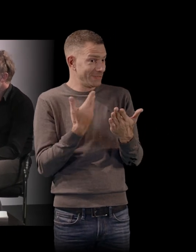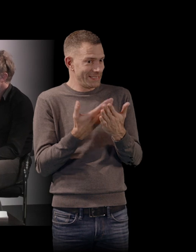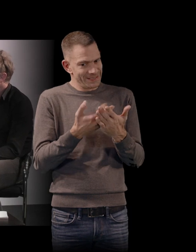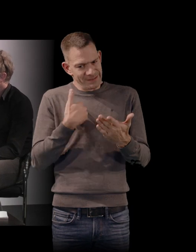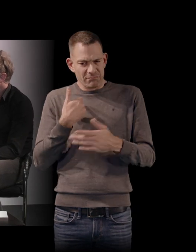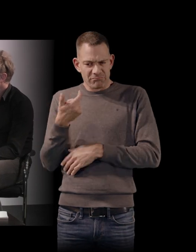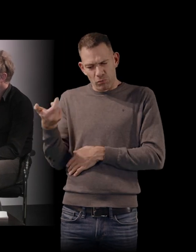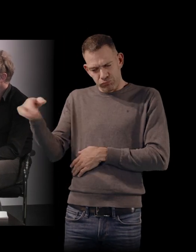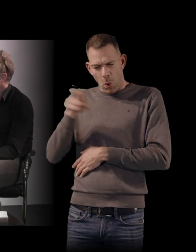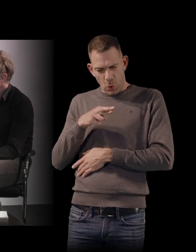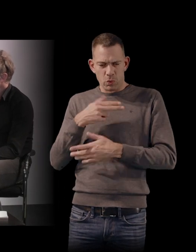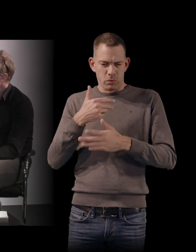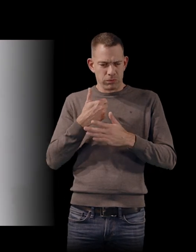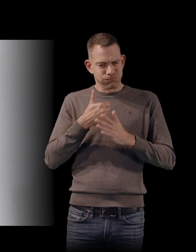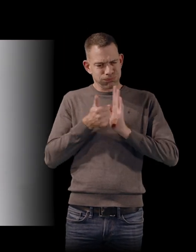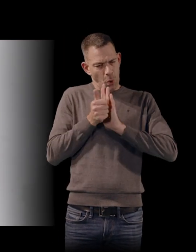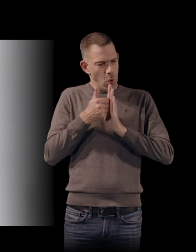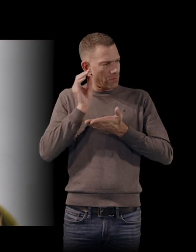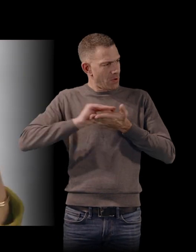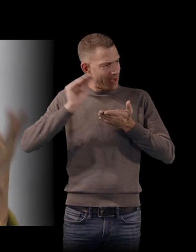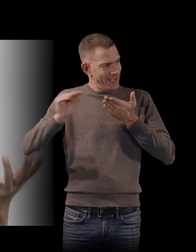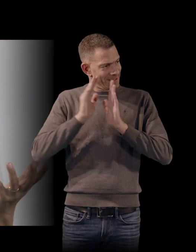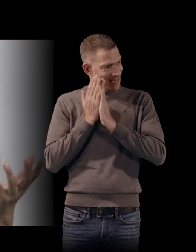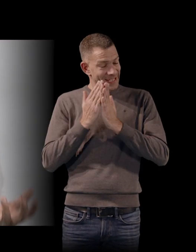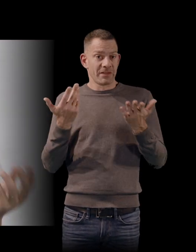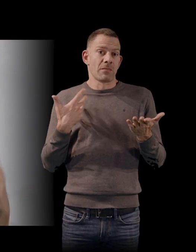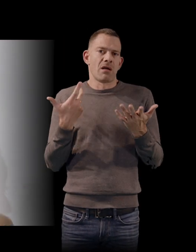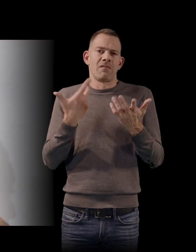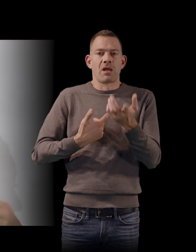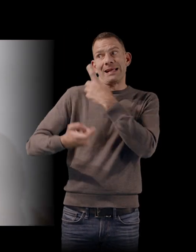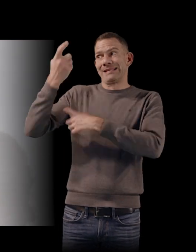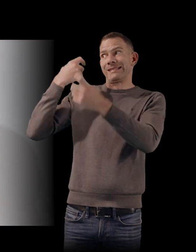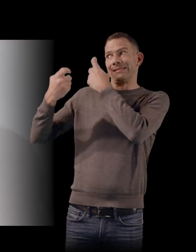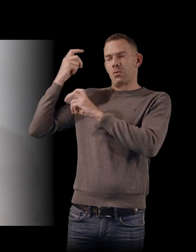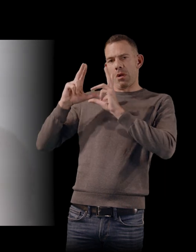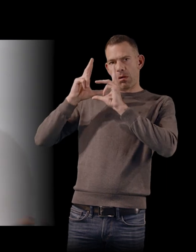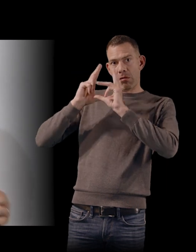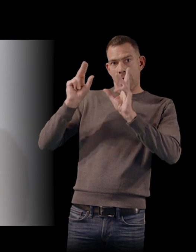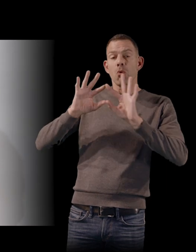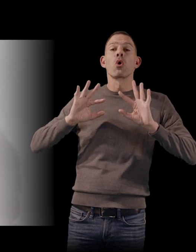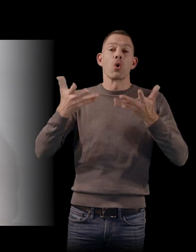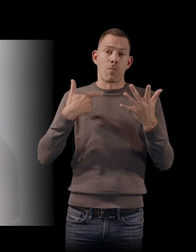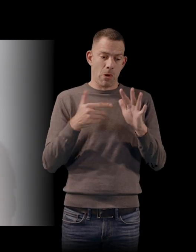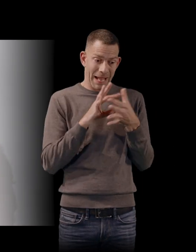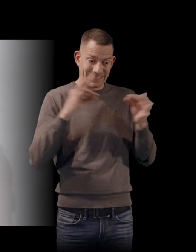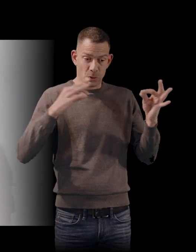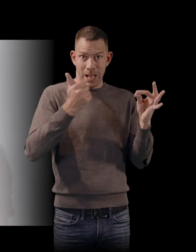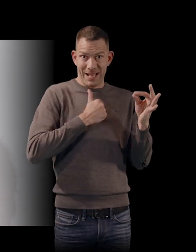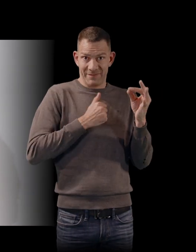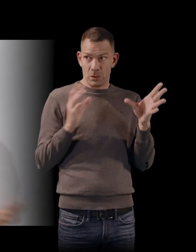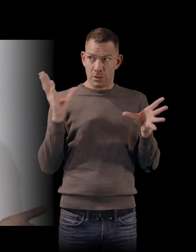romancière. C'est-à-dire que ce qui m'intéresse, effectivement, c'est parler de la grande histoire, mais à travers des destins individuels et à travers ce qu'il y a effectivement